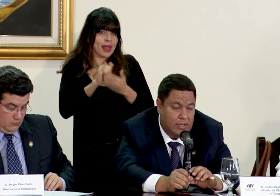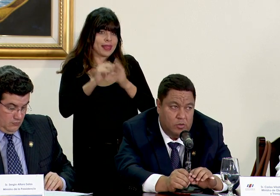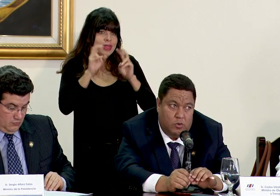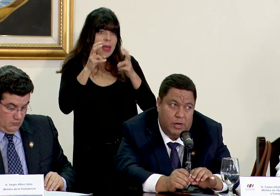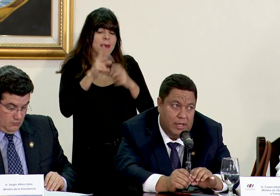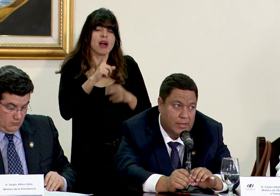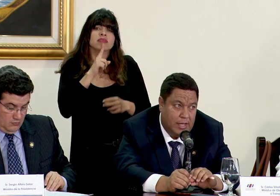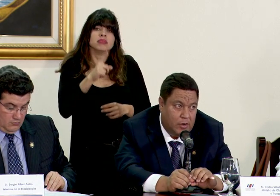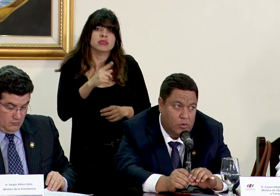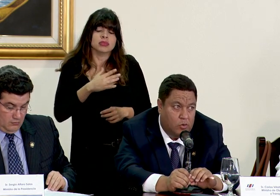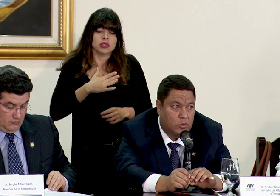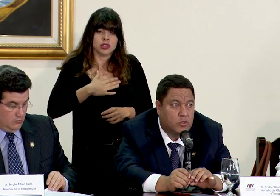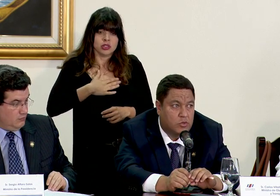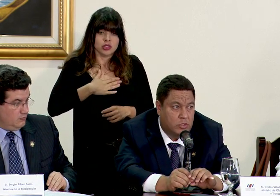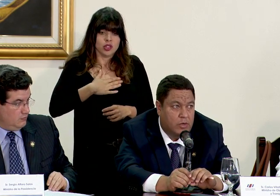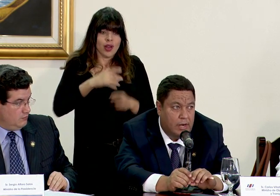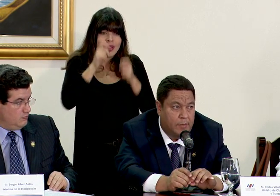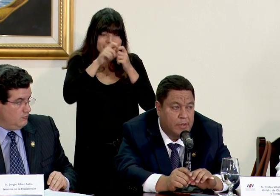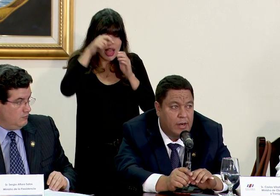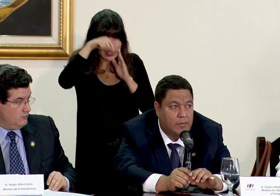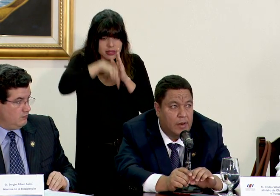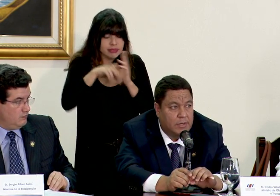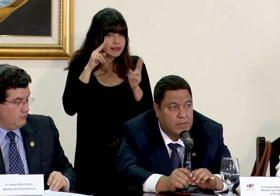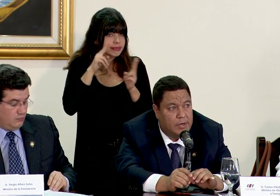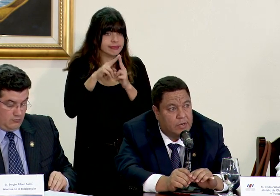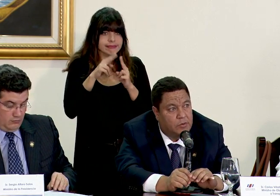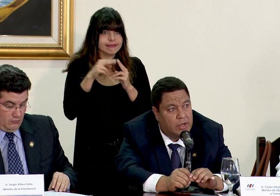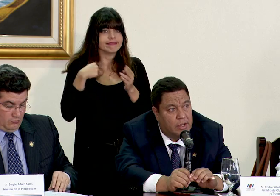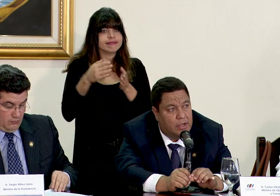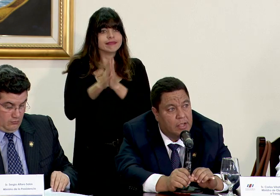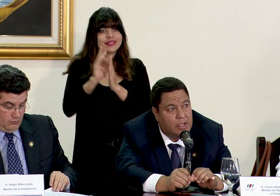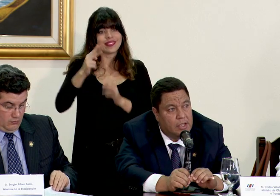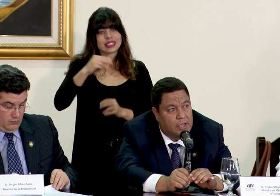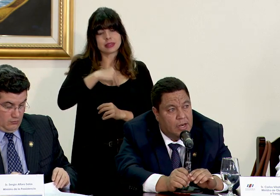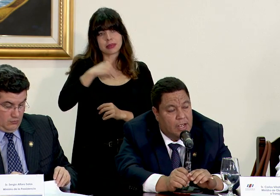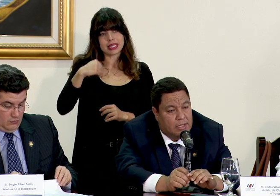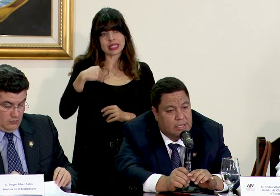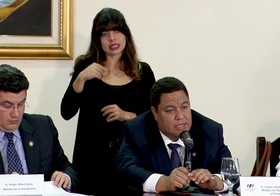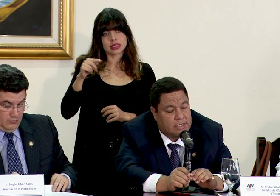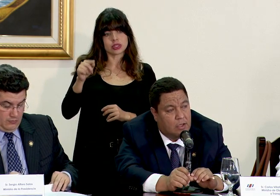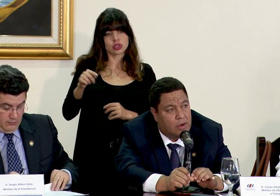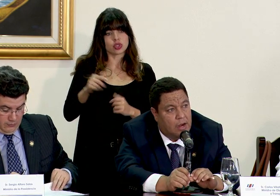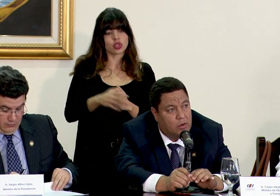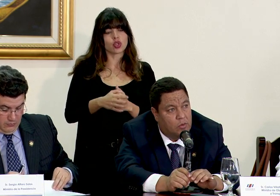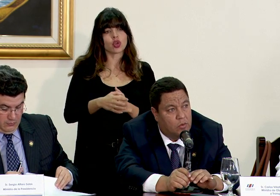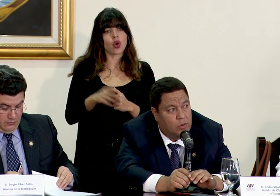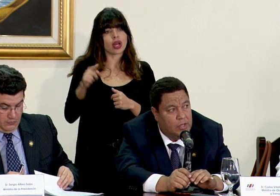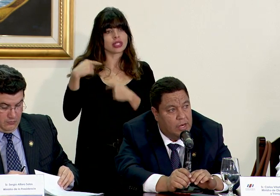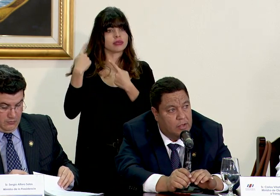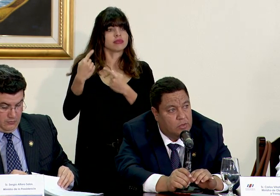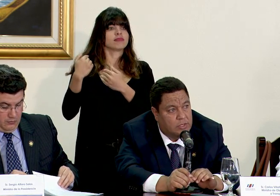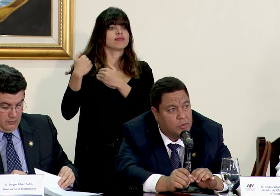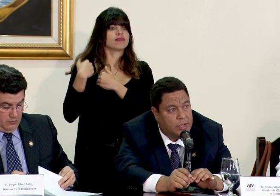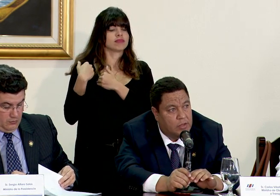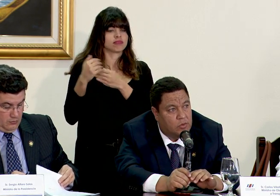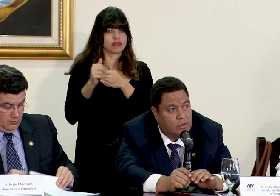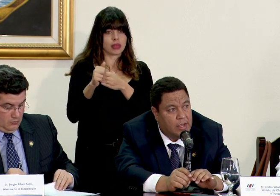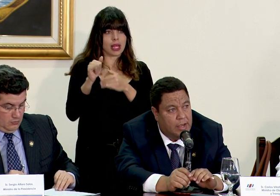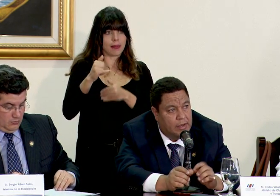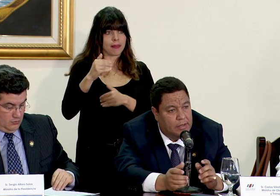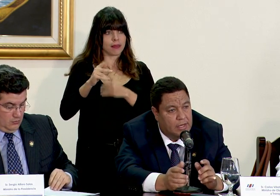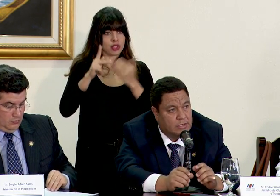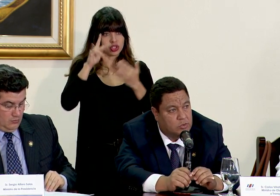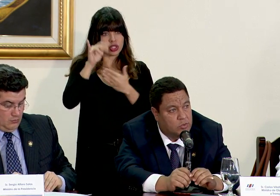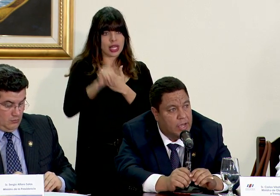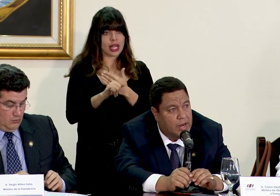en realidad yo el detalle no lo conozco sino que le pedí al viceministro que es el que ha estado a cargo liderando este proyecto